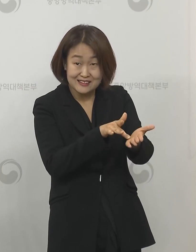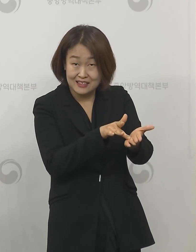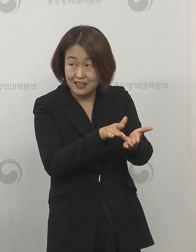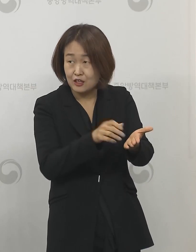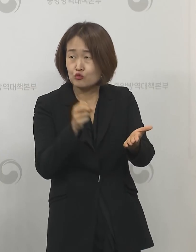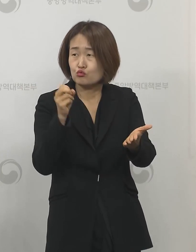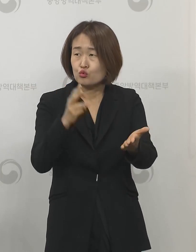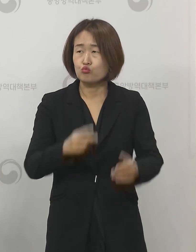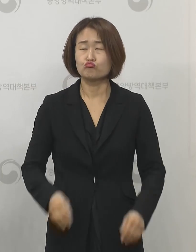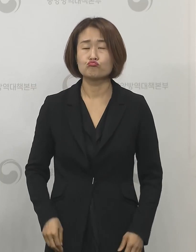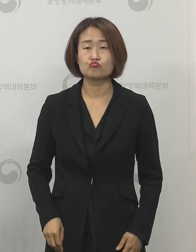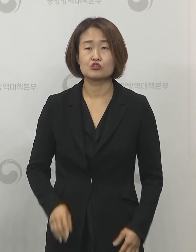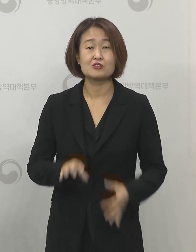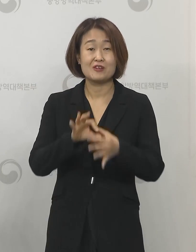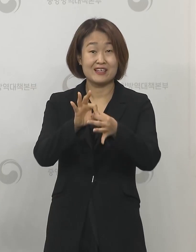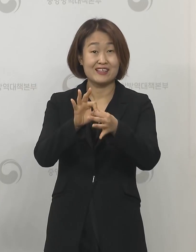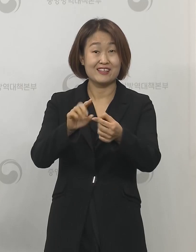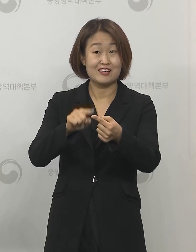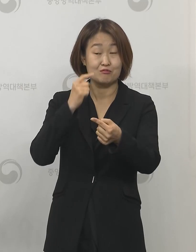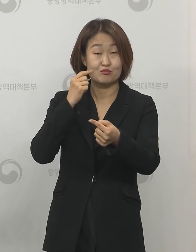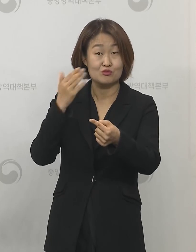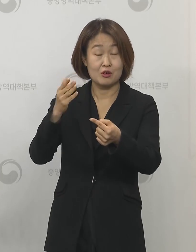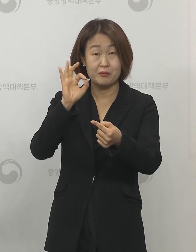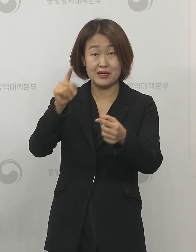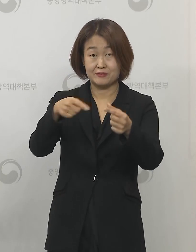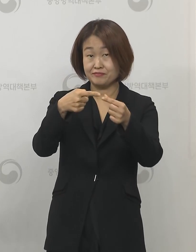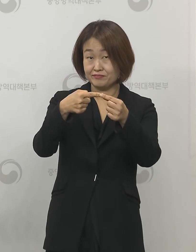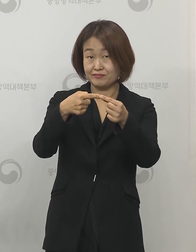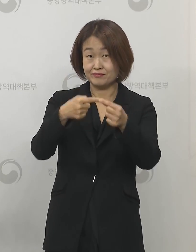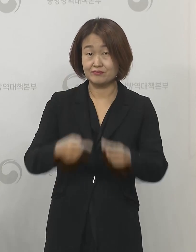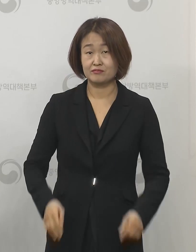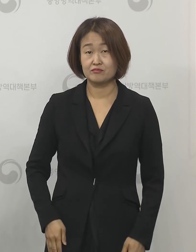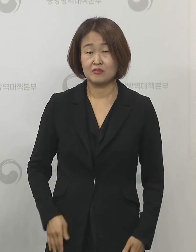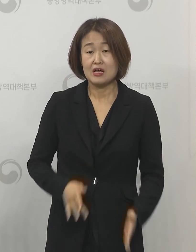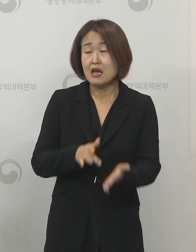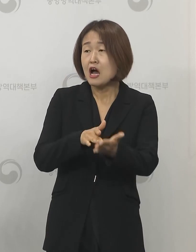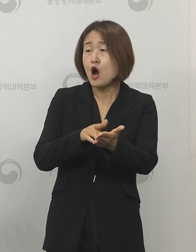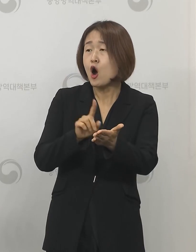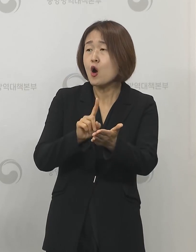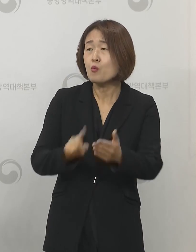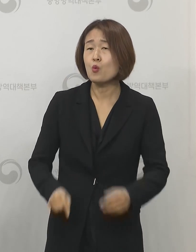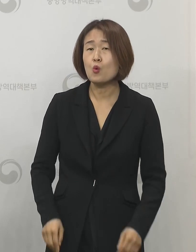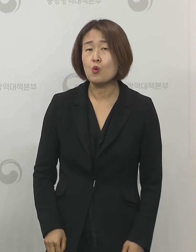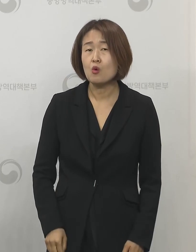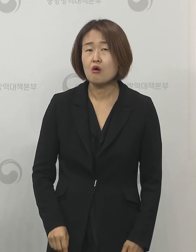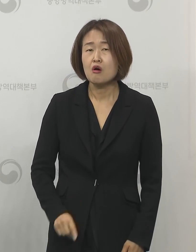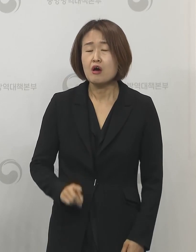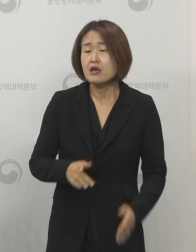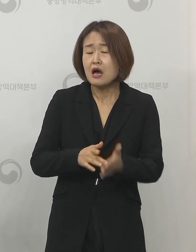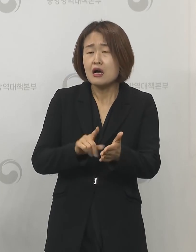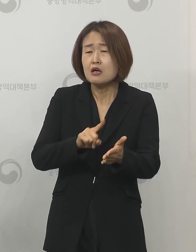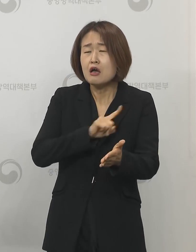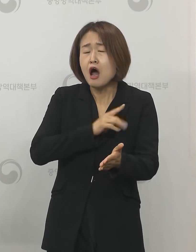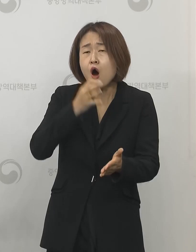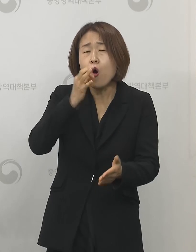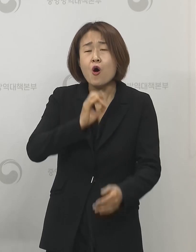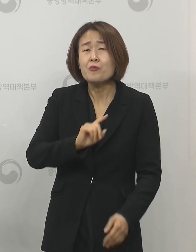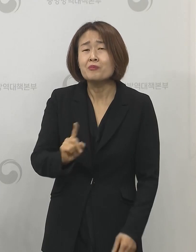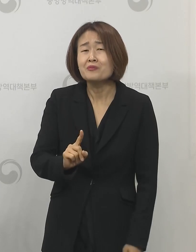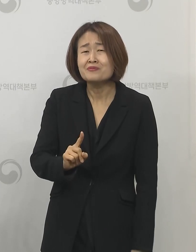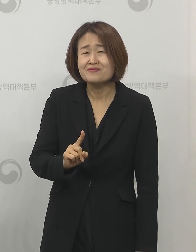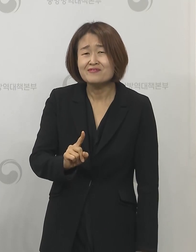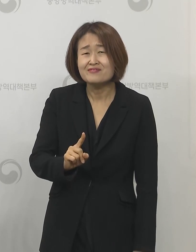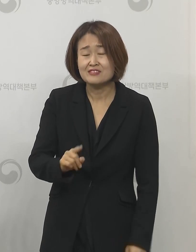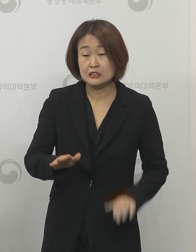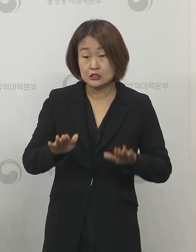수급과 관련된 질문 두 가지입니다 첫 번째는 치료제 후보군 가운데 어떤 약이 가장 효과적일 것으로